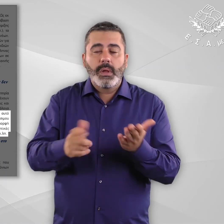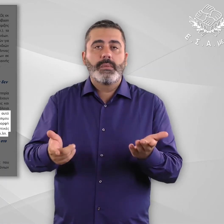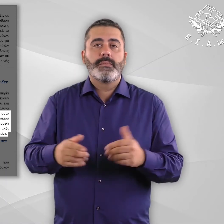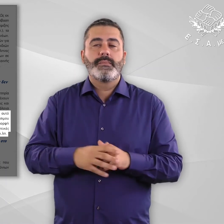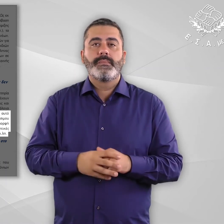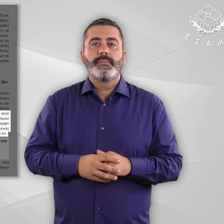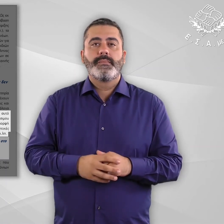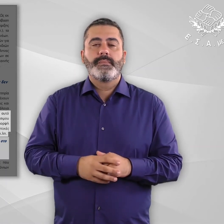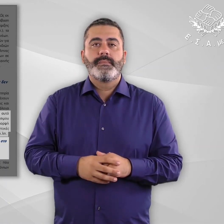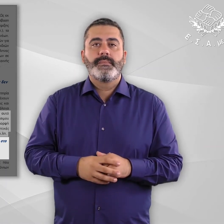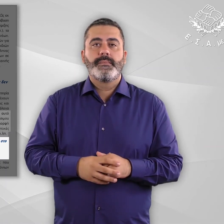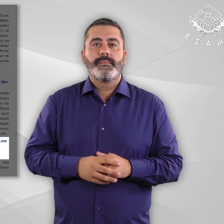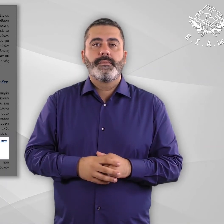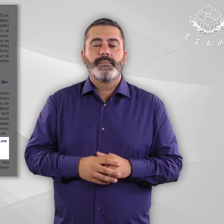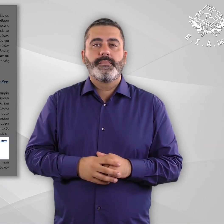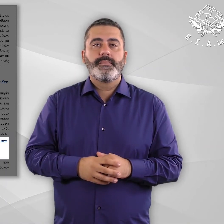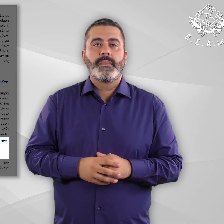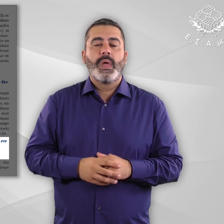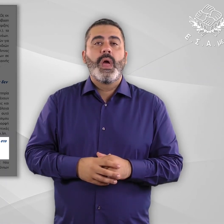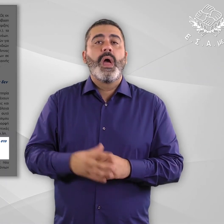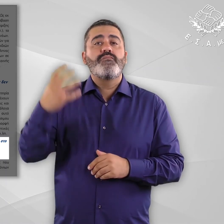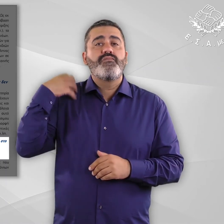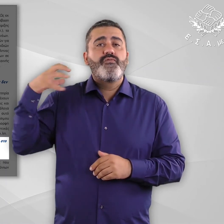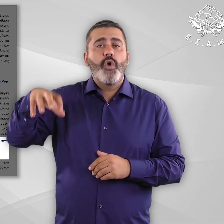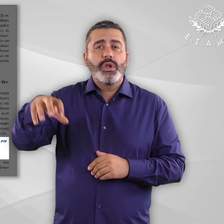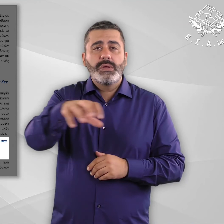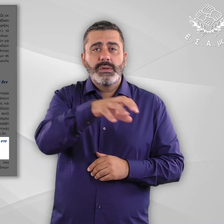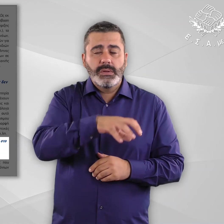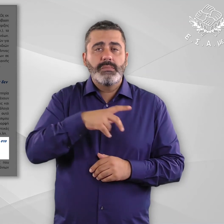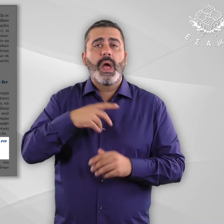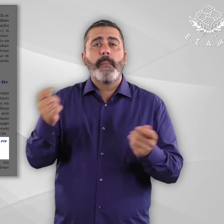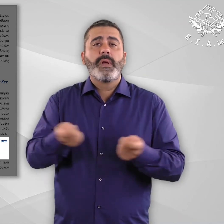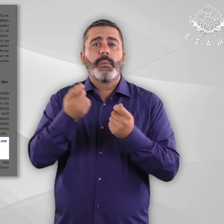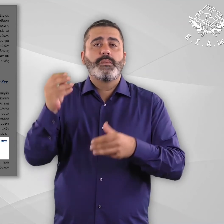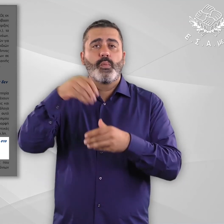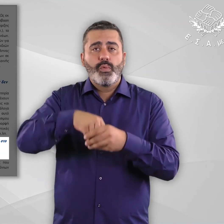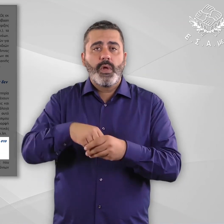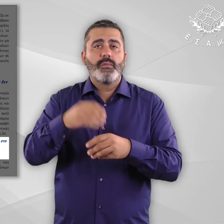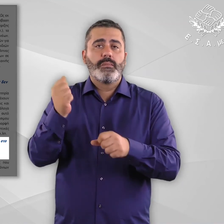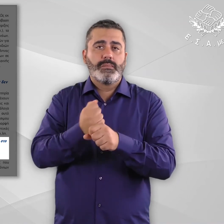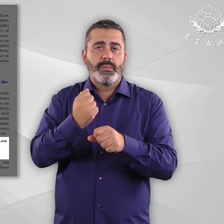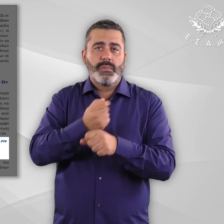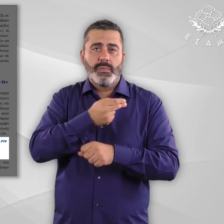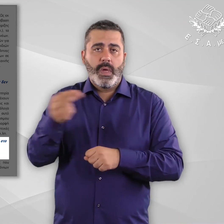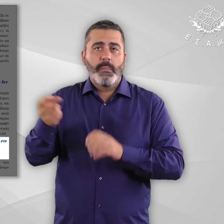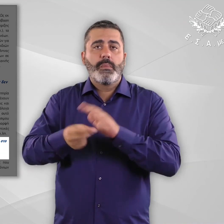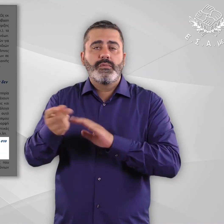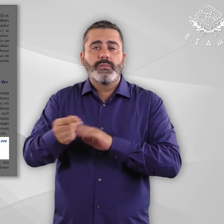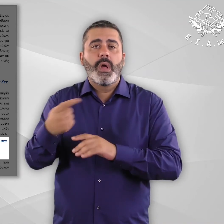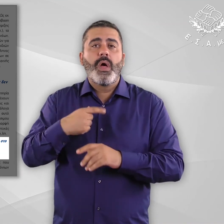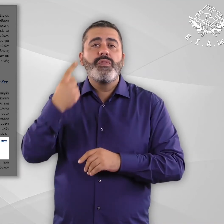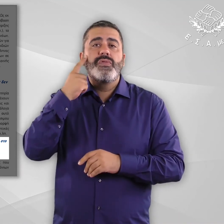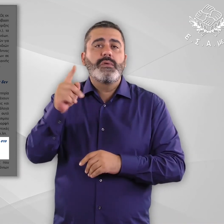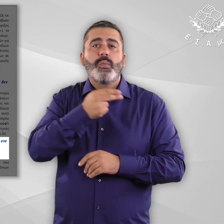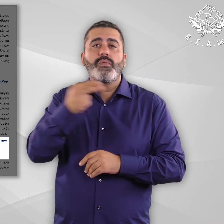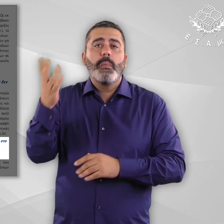βαρύκοα κλπ. Υπό Ενότητα Οι φορείς και οι επαγγελματίες που εμπλέκονται στο προσφυγικό δεν είναι ενημερωμένοι σε θέματα